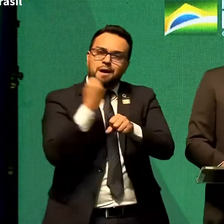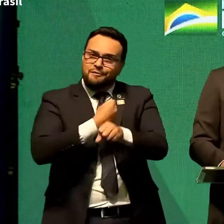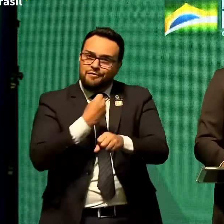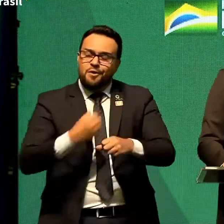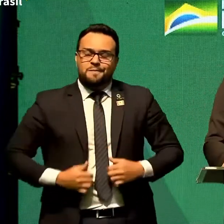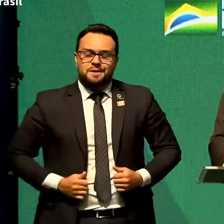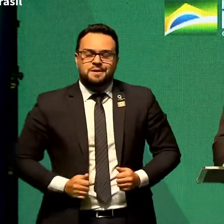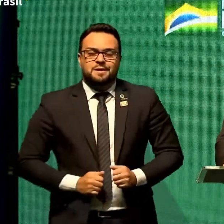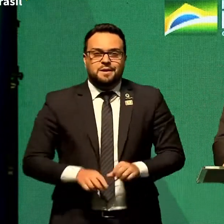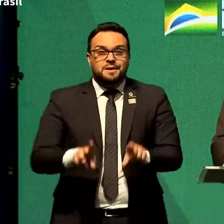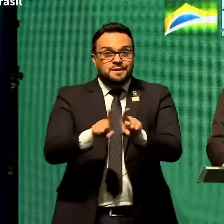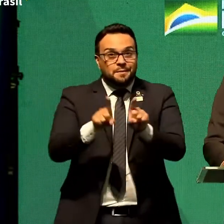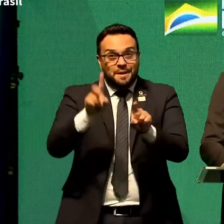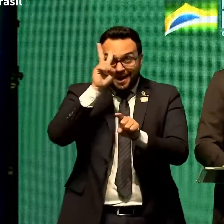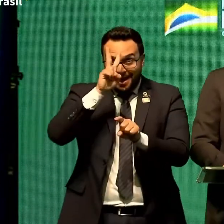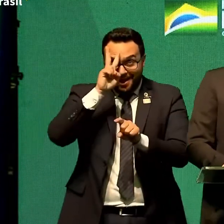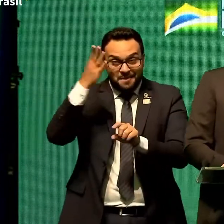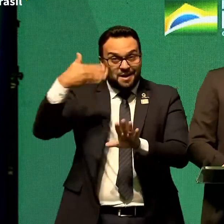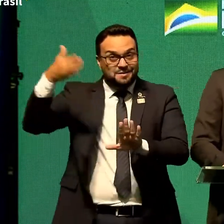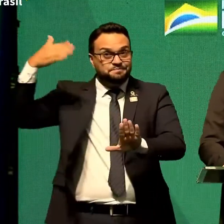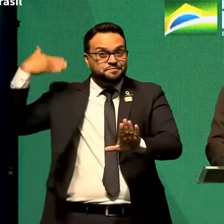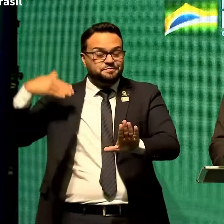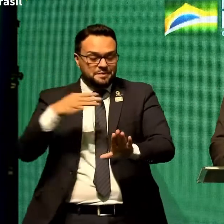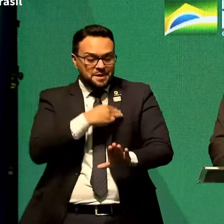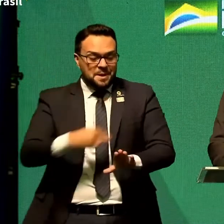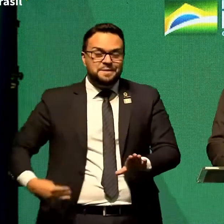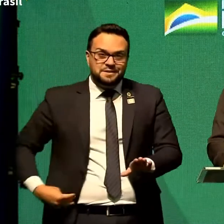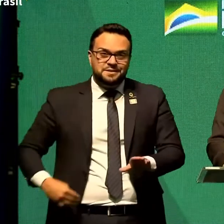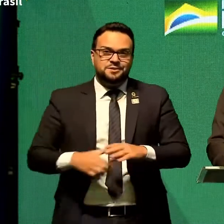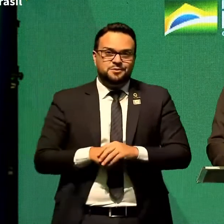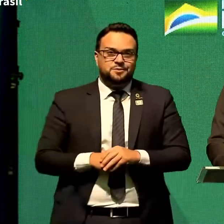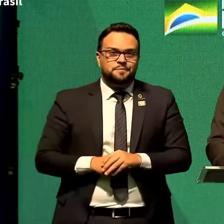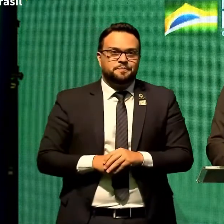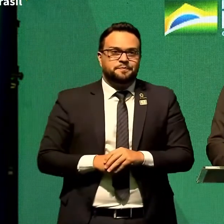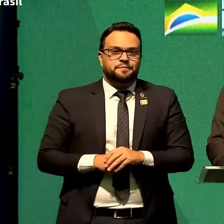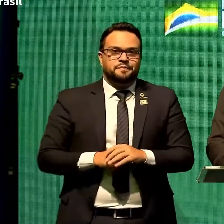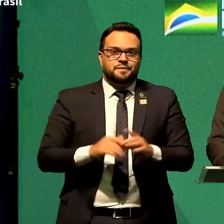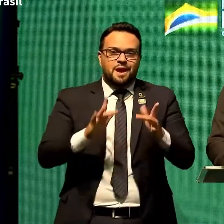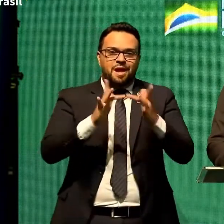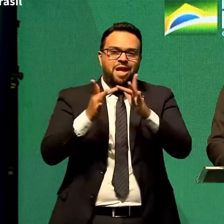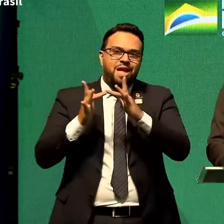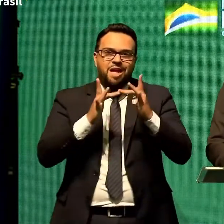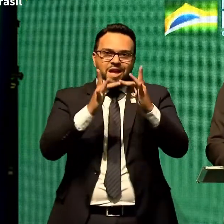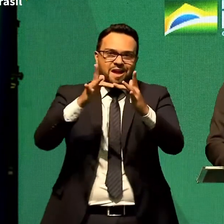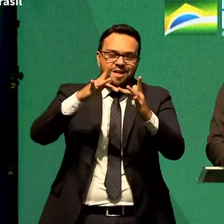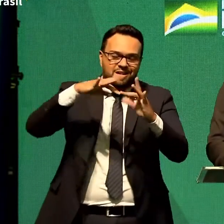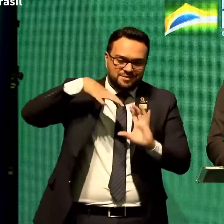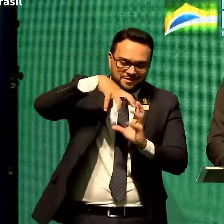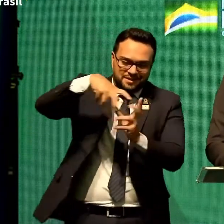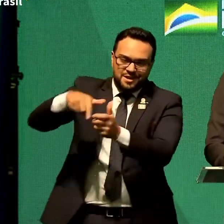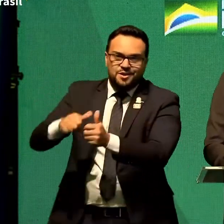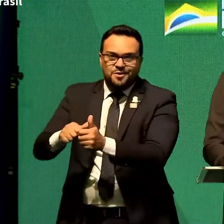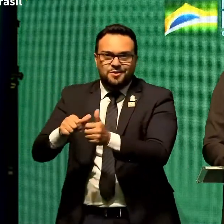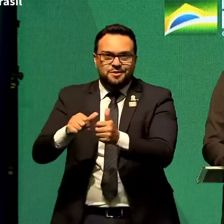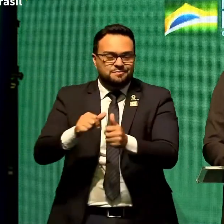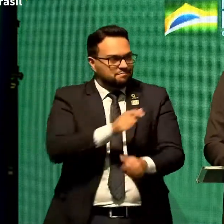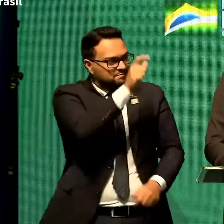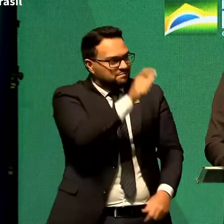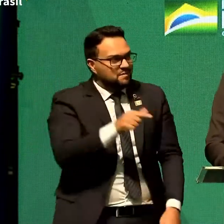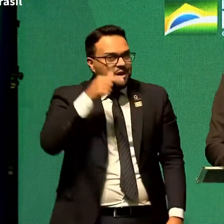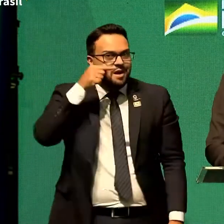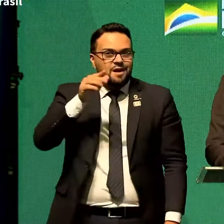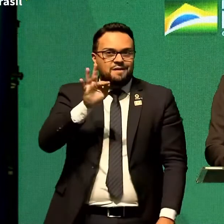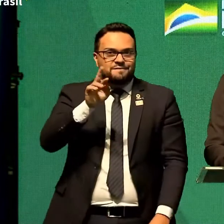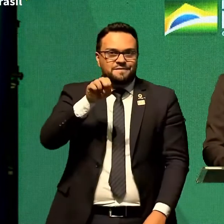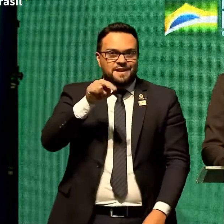como fui lembrado aqui pelo nosso ministro das relações exteriores o França que ontem na